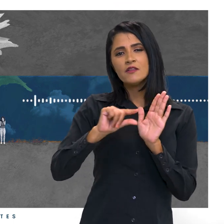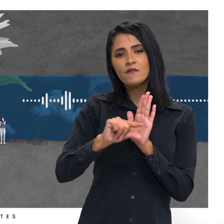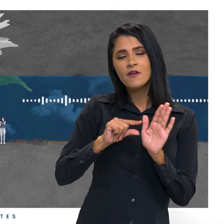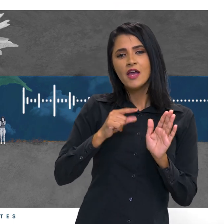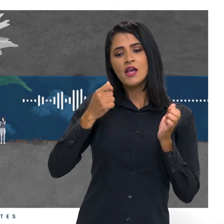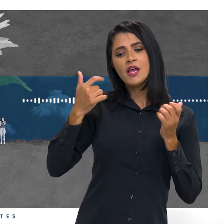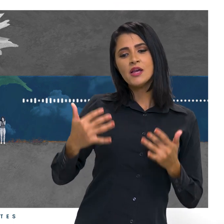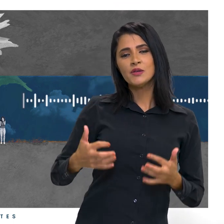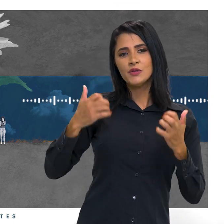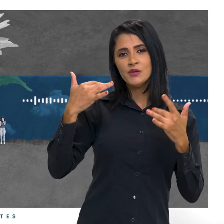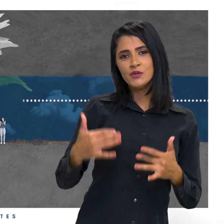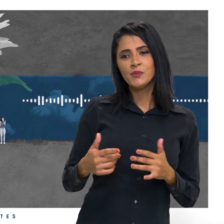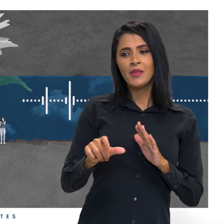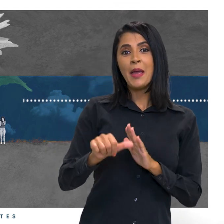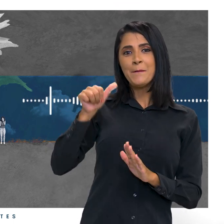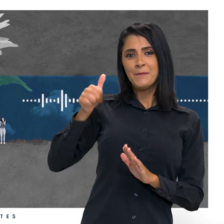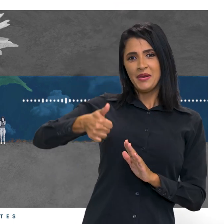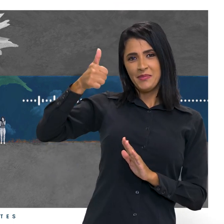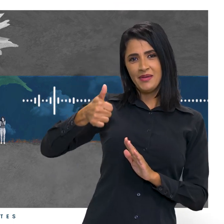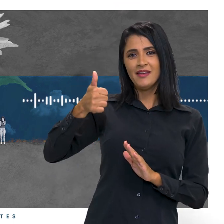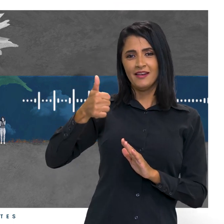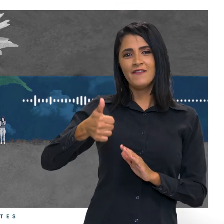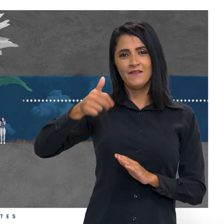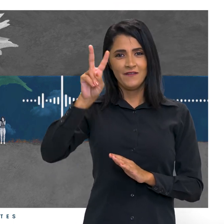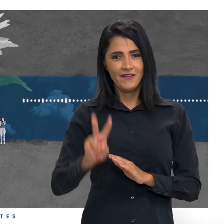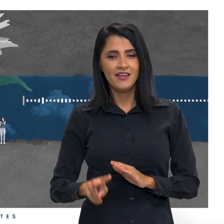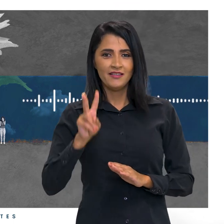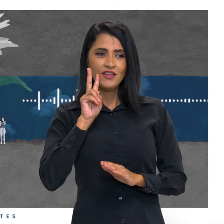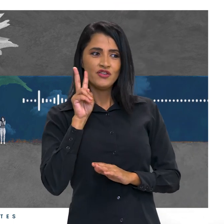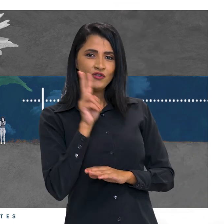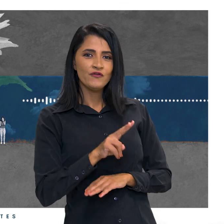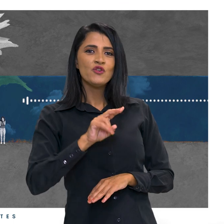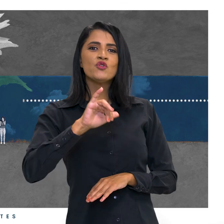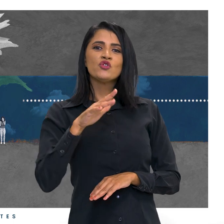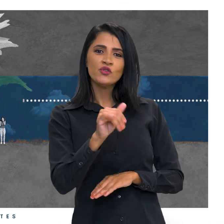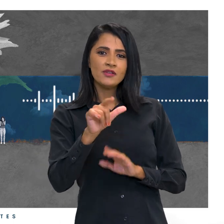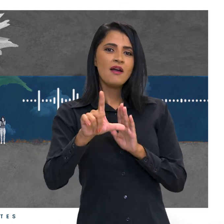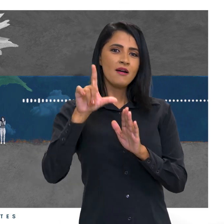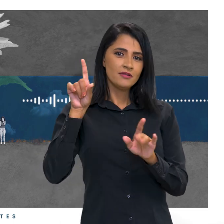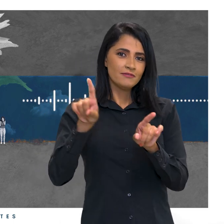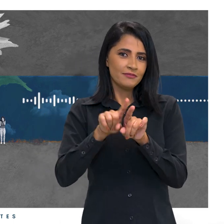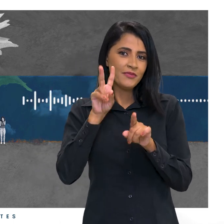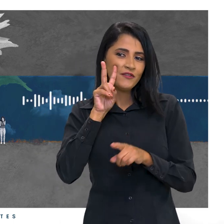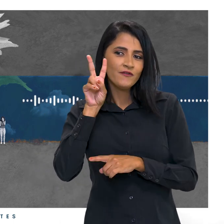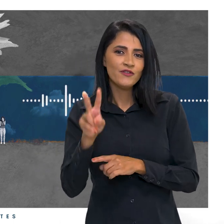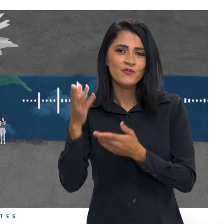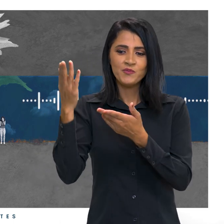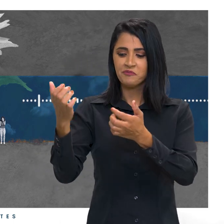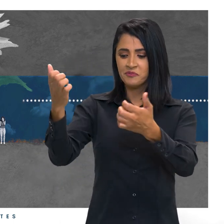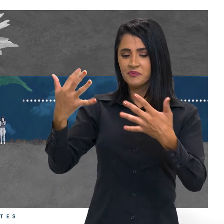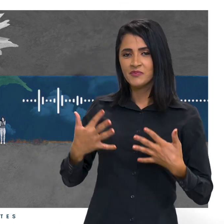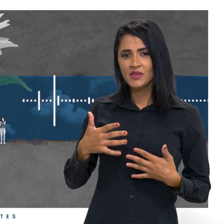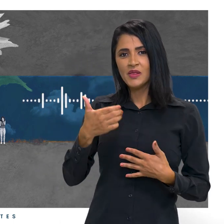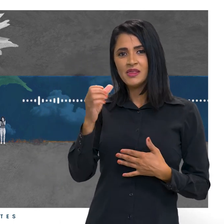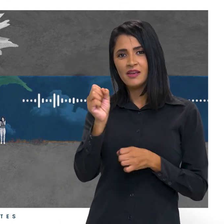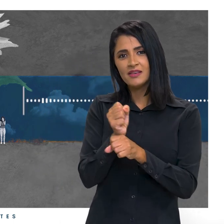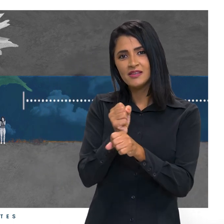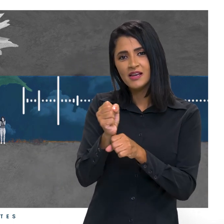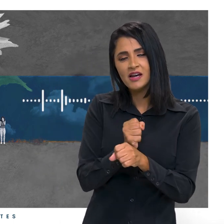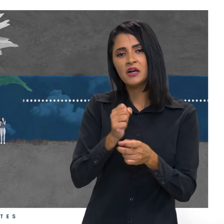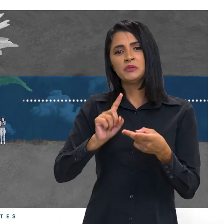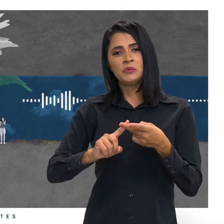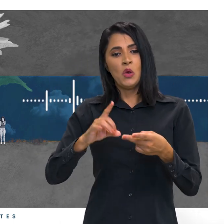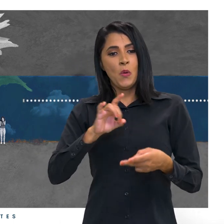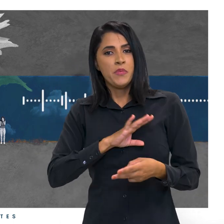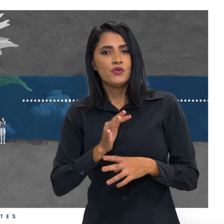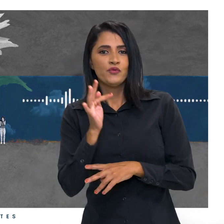Citado desde a primeira temporada, a gente finalmente ouviu José no episódio anterior. Ele nos contou sobre os seus 10 anos, os medos do